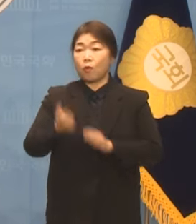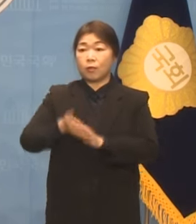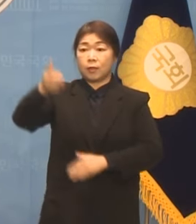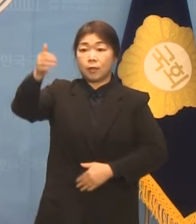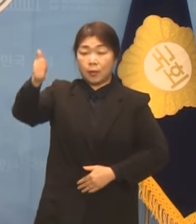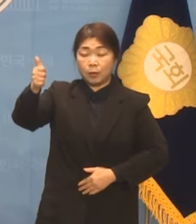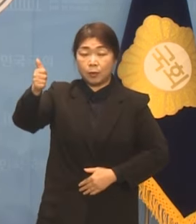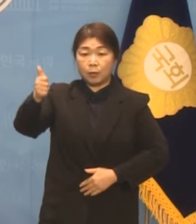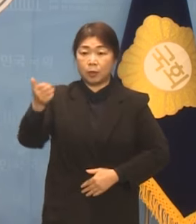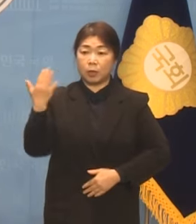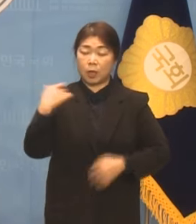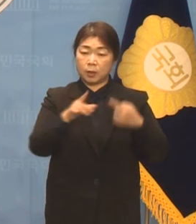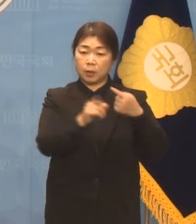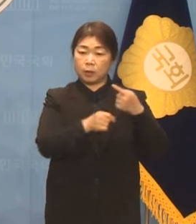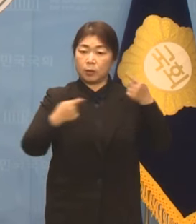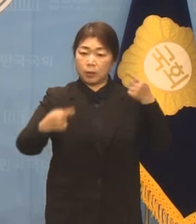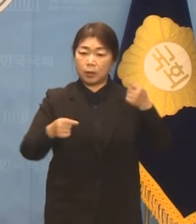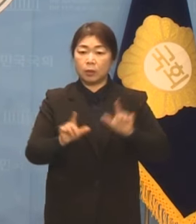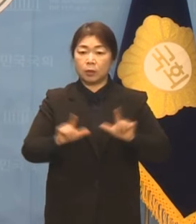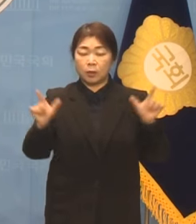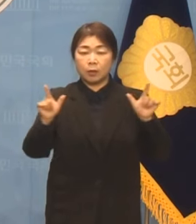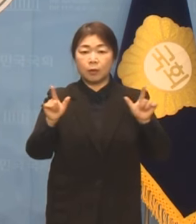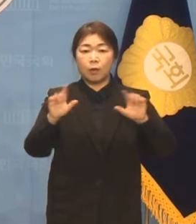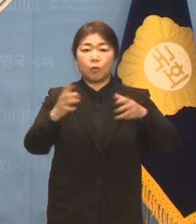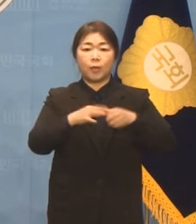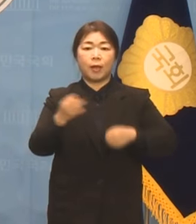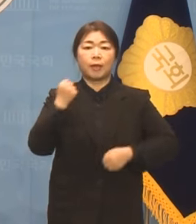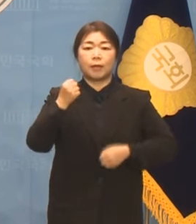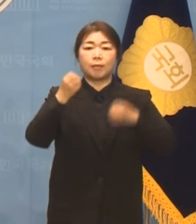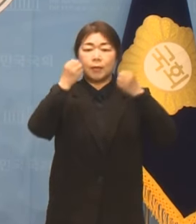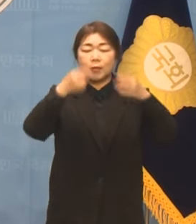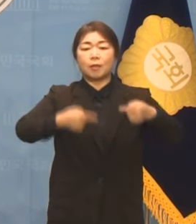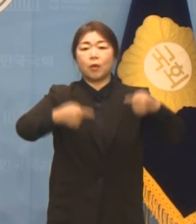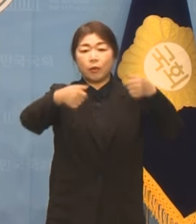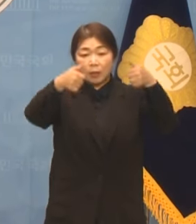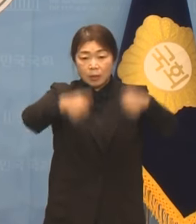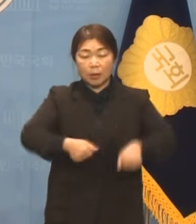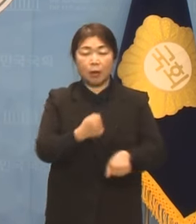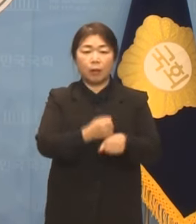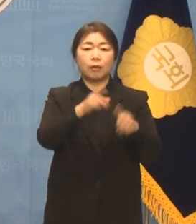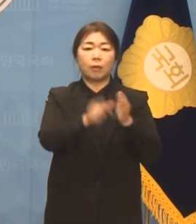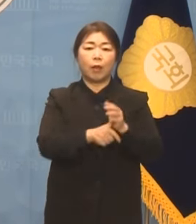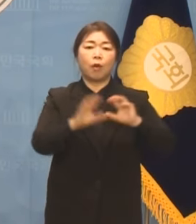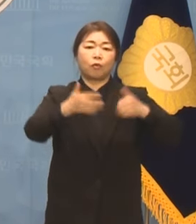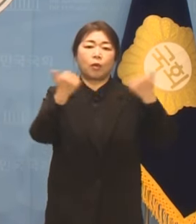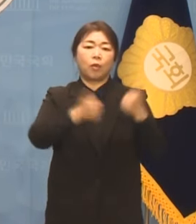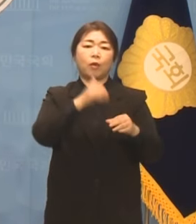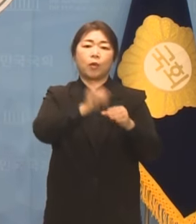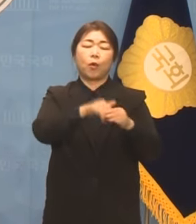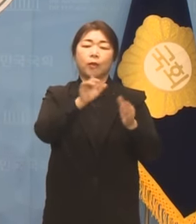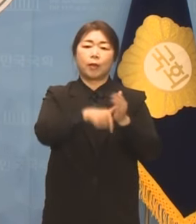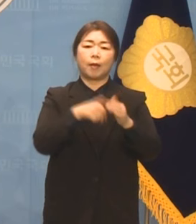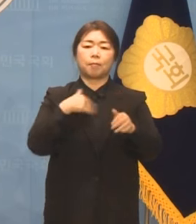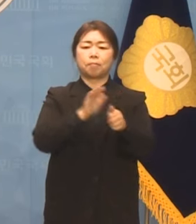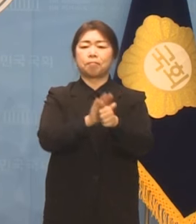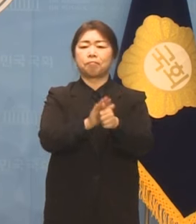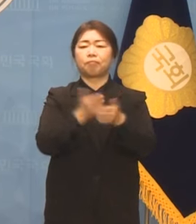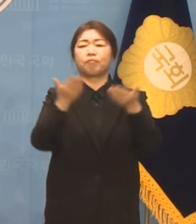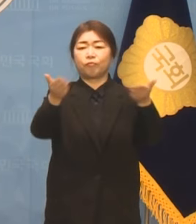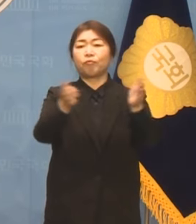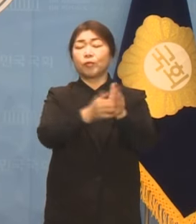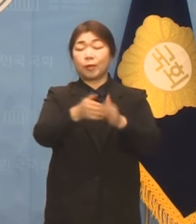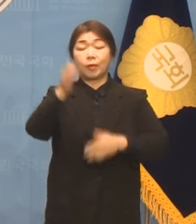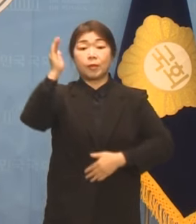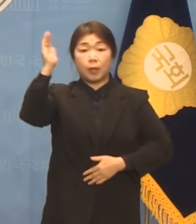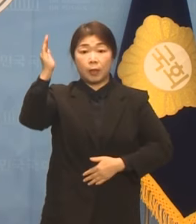신년인사회에서 총선에 기여할 수 있는 시정을 펼치겠다고 뻔뻔스레 공언한 바 있는데